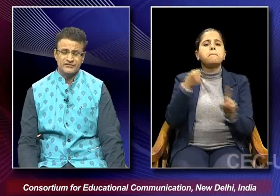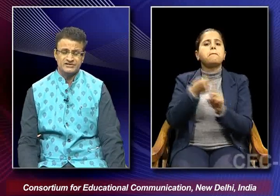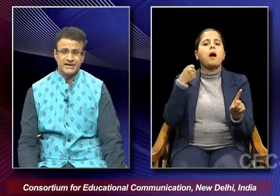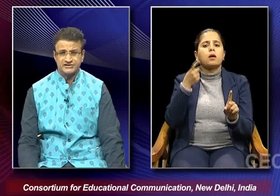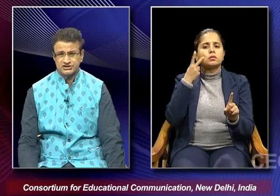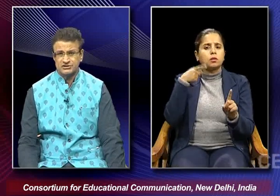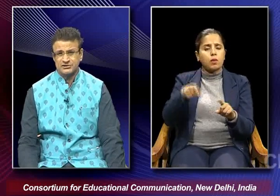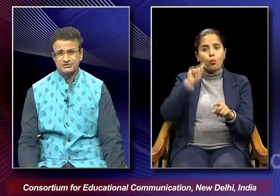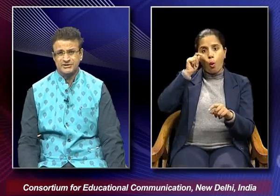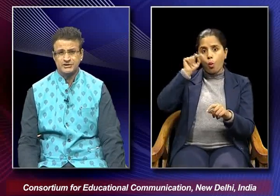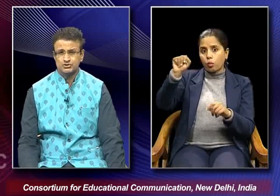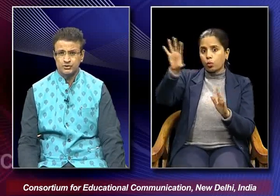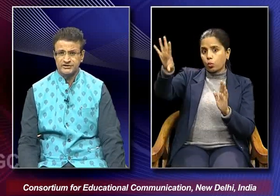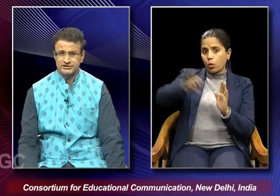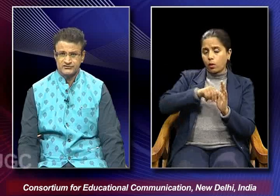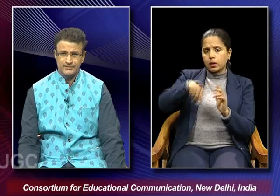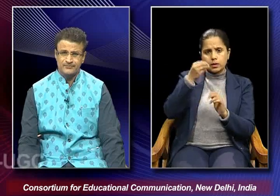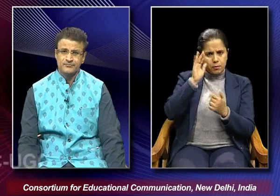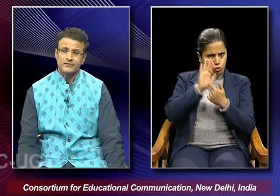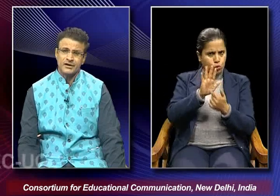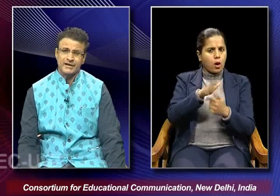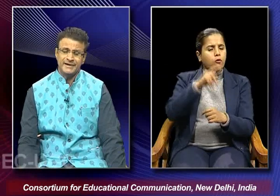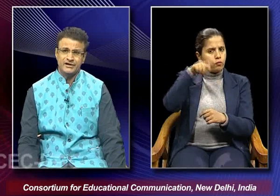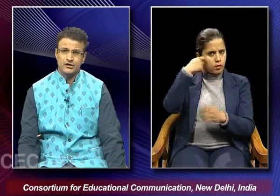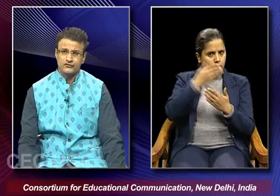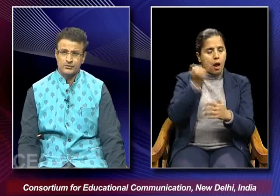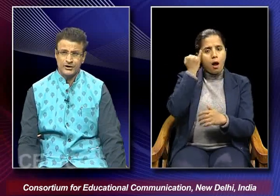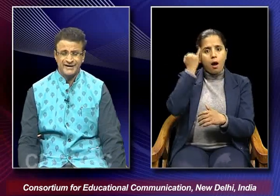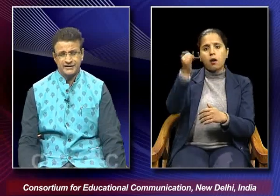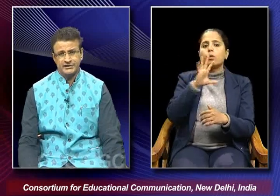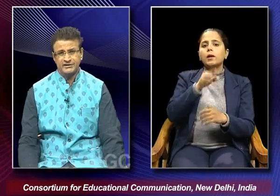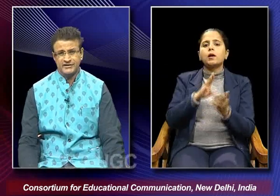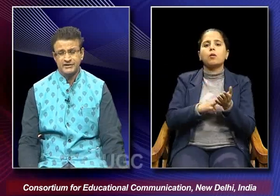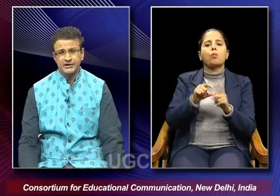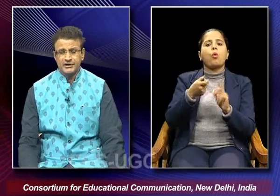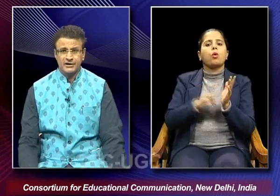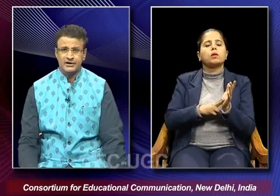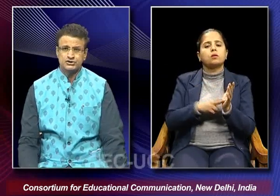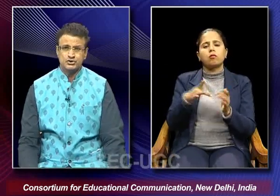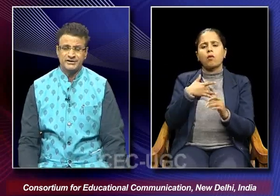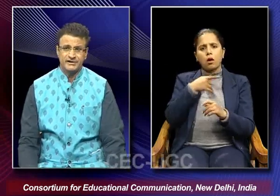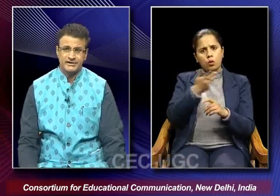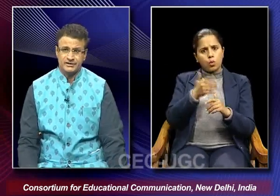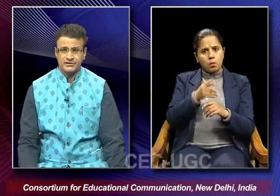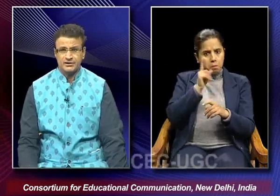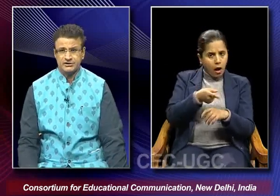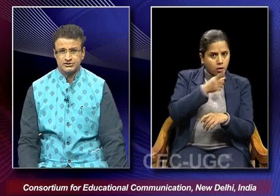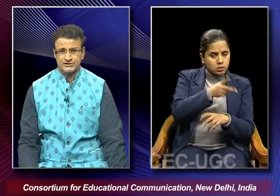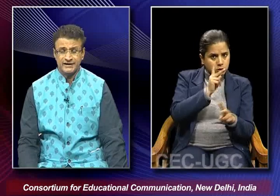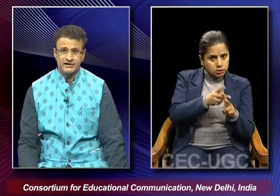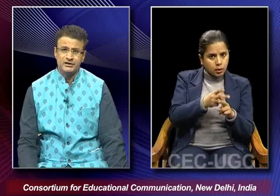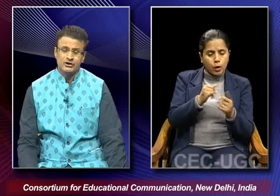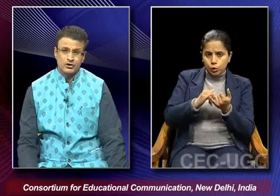westernization is being shown in this film and the idea of modernity the way it should be there in the